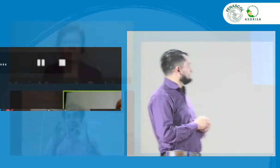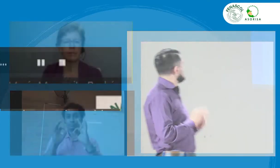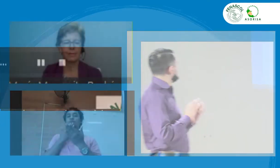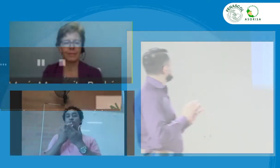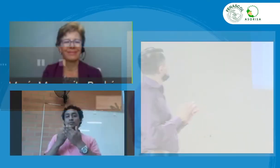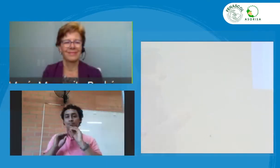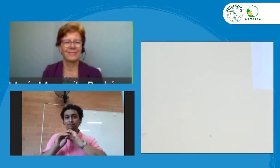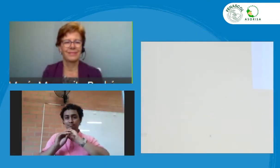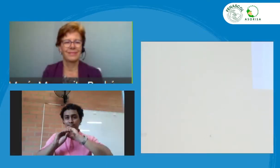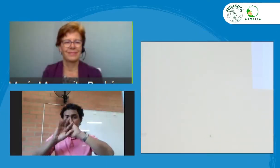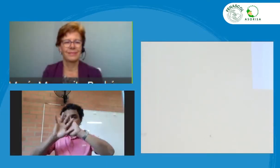Bueno,